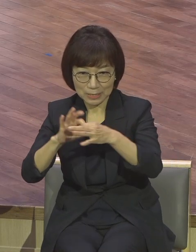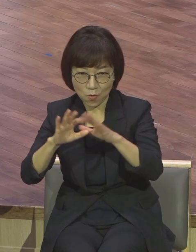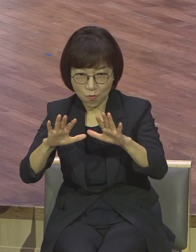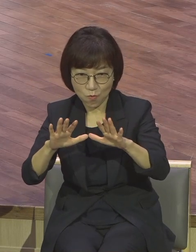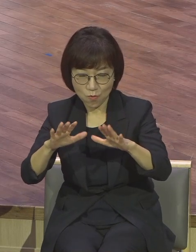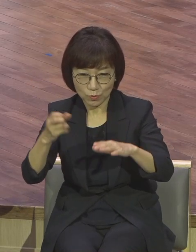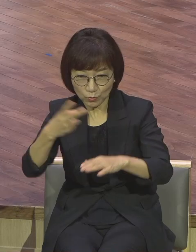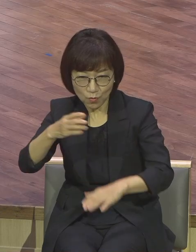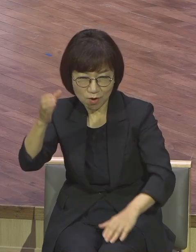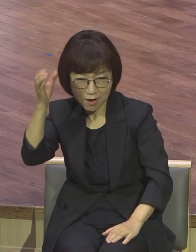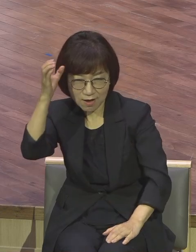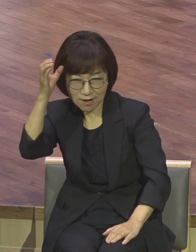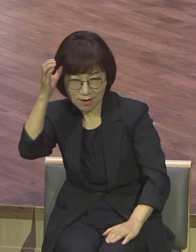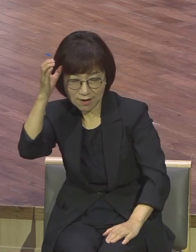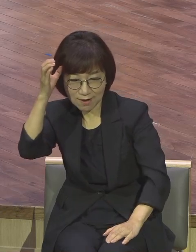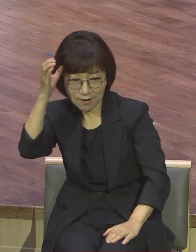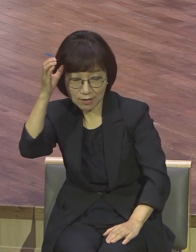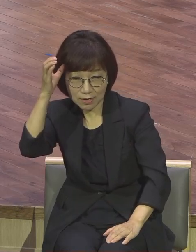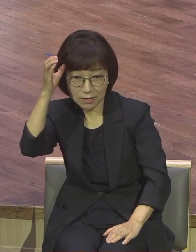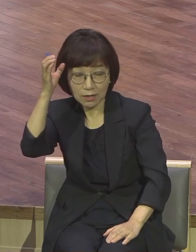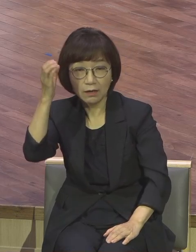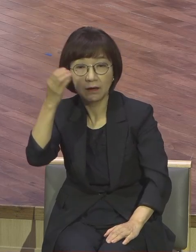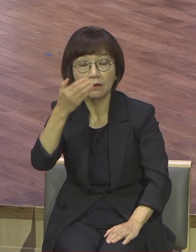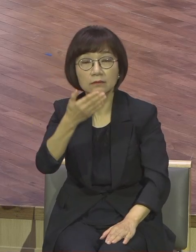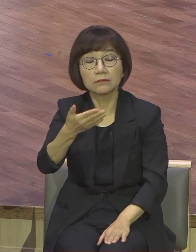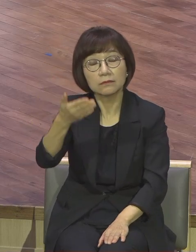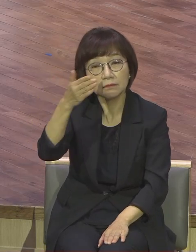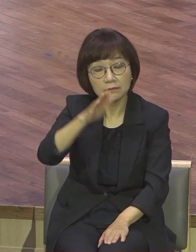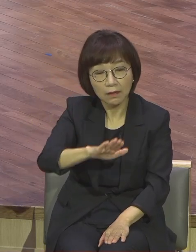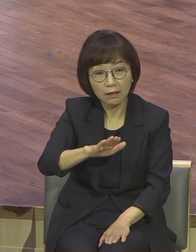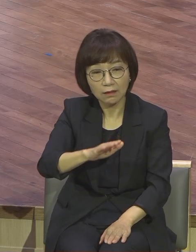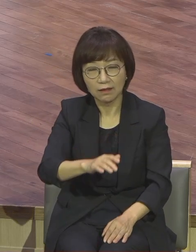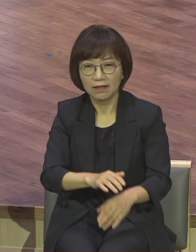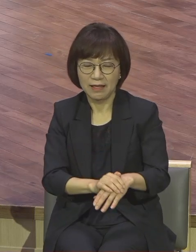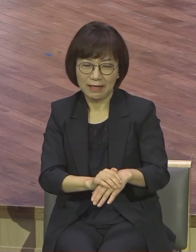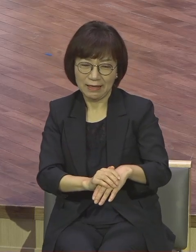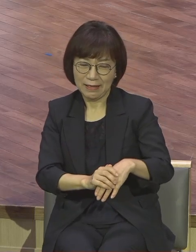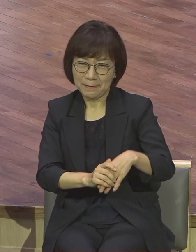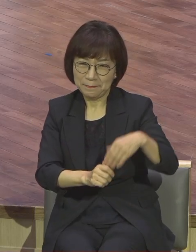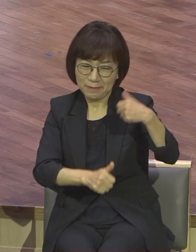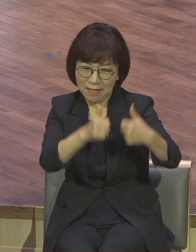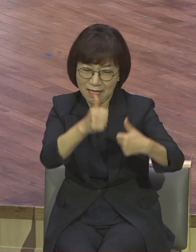걸었는데 게임마다 딱 졸전을 걷어볼 뿐만 아니라